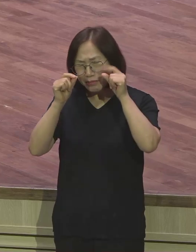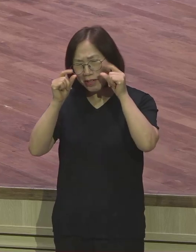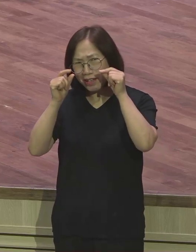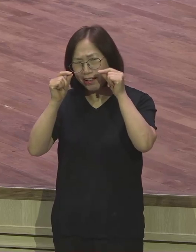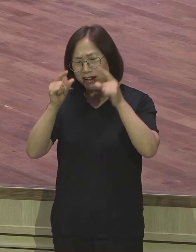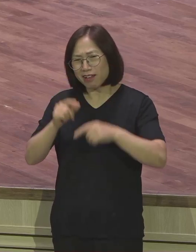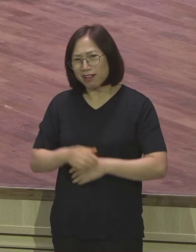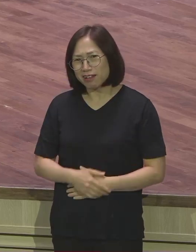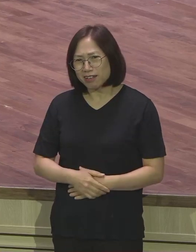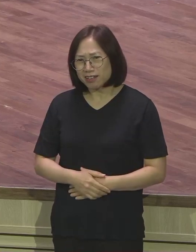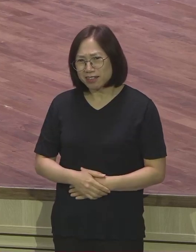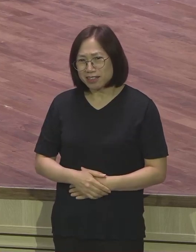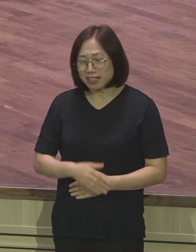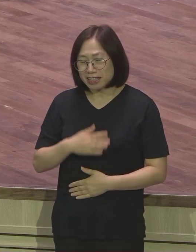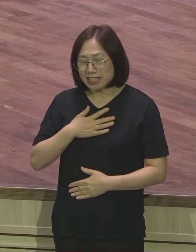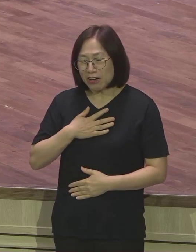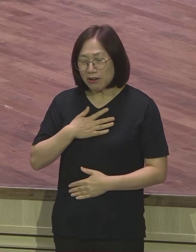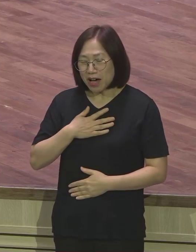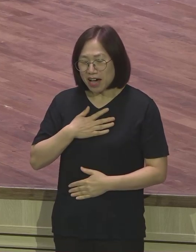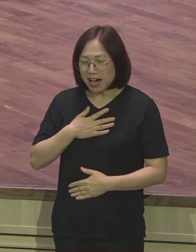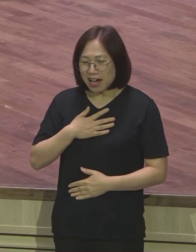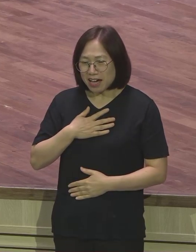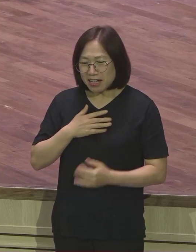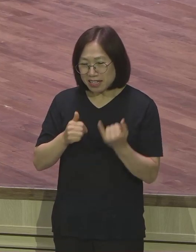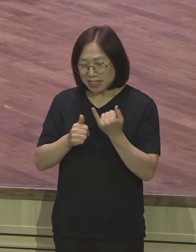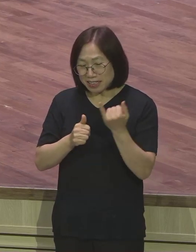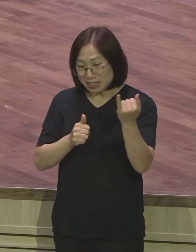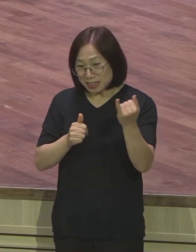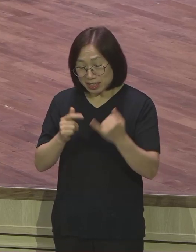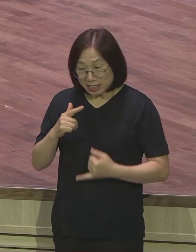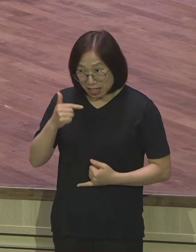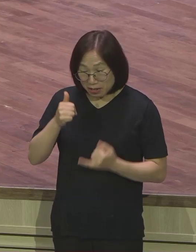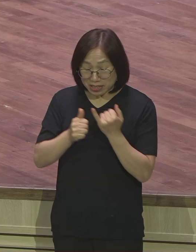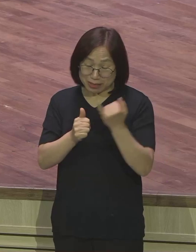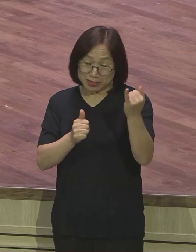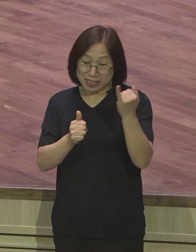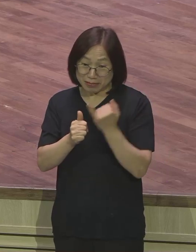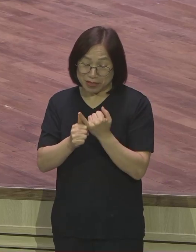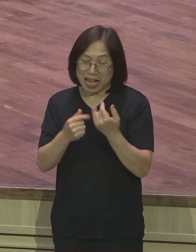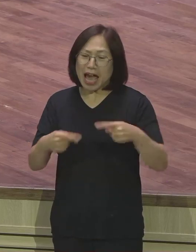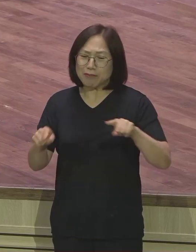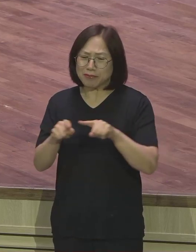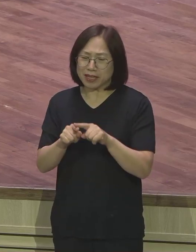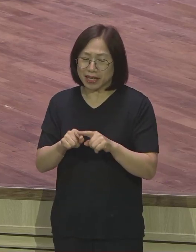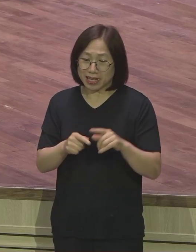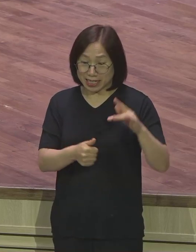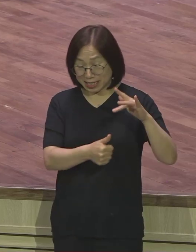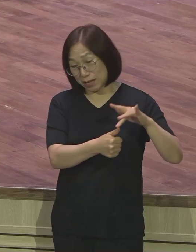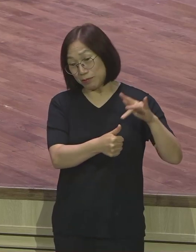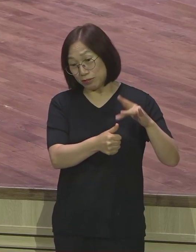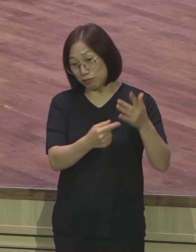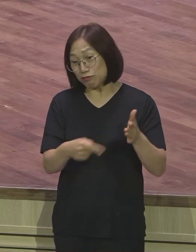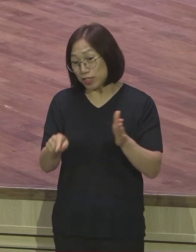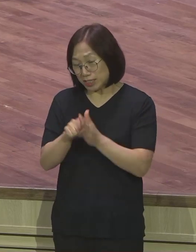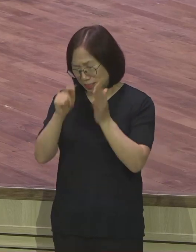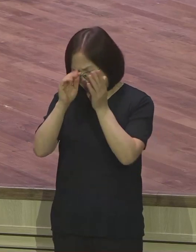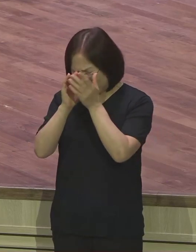정말 새벽까지 집중해서 기도했습니다 그 랩몬트 한 명을 놓고 이걸 보고